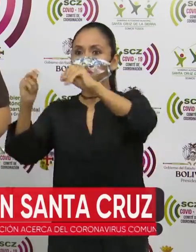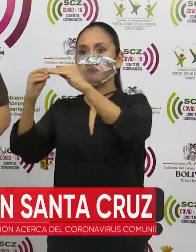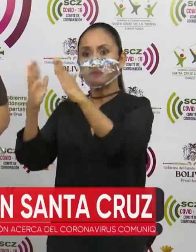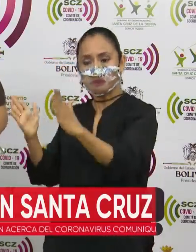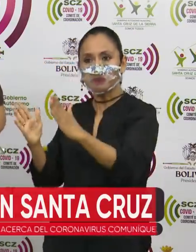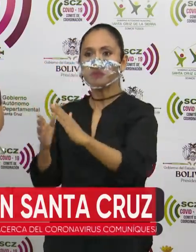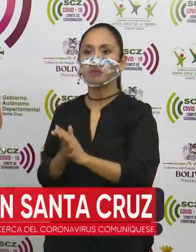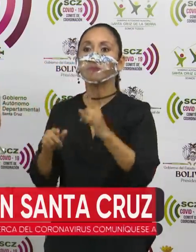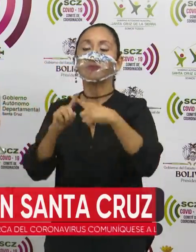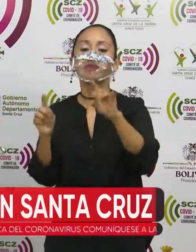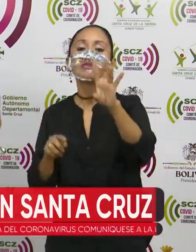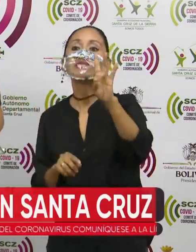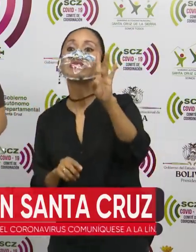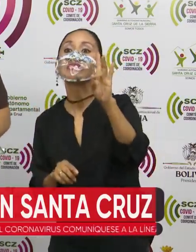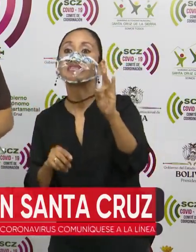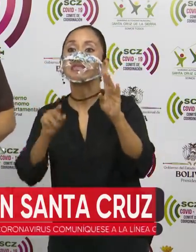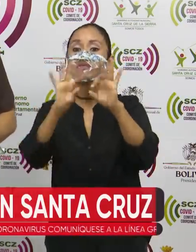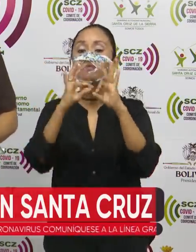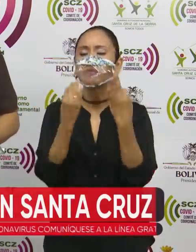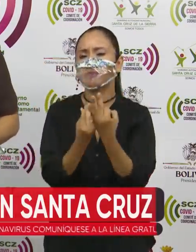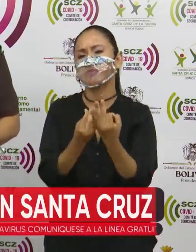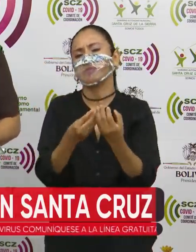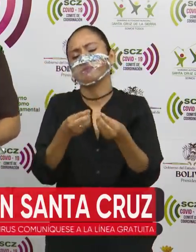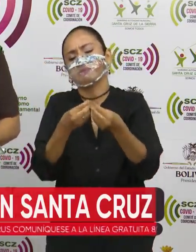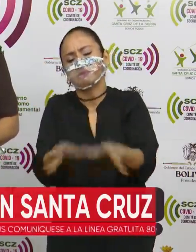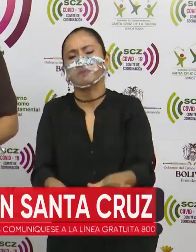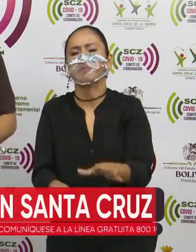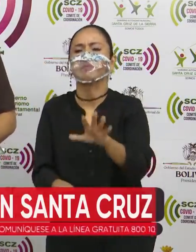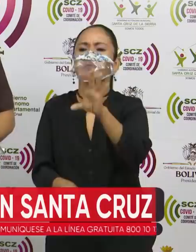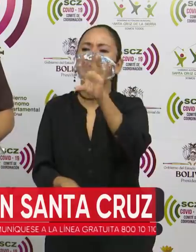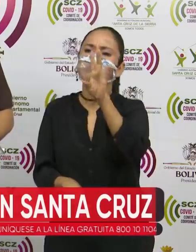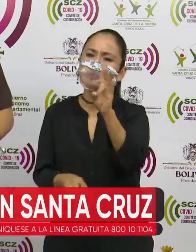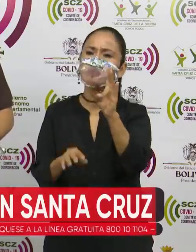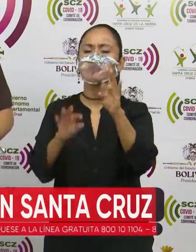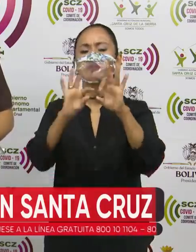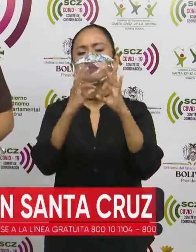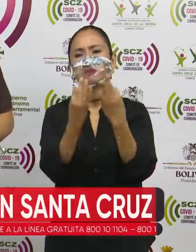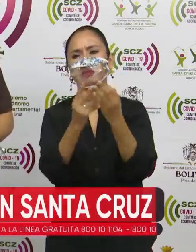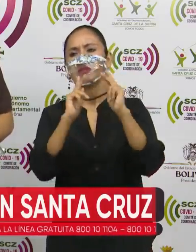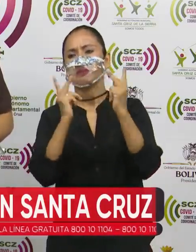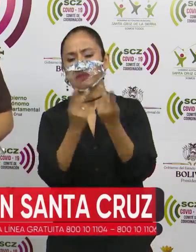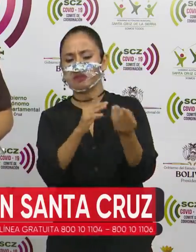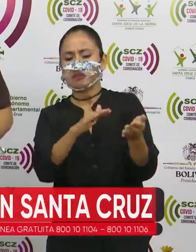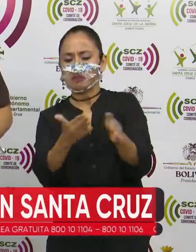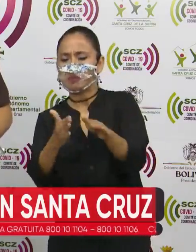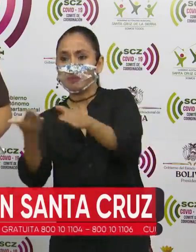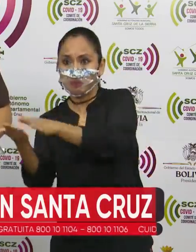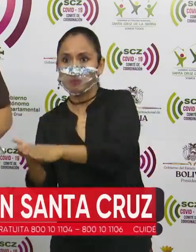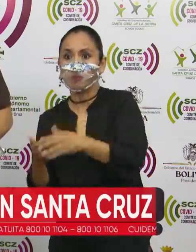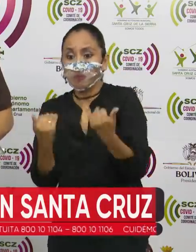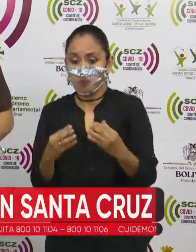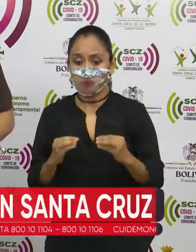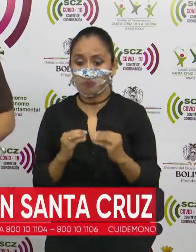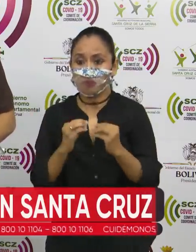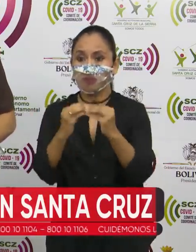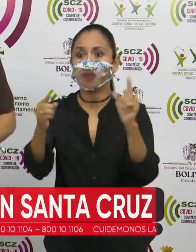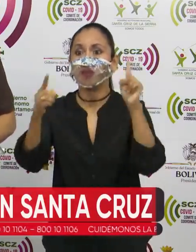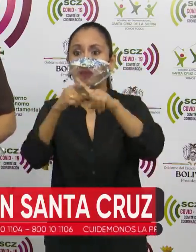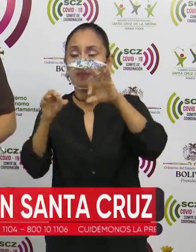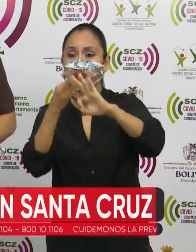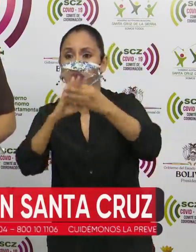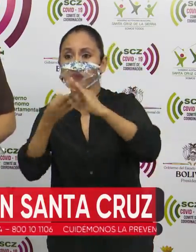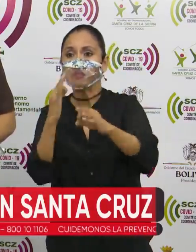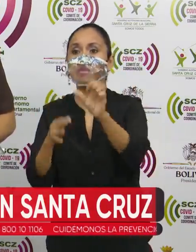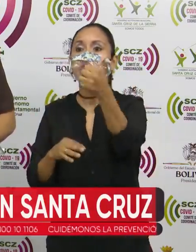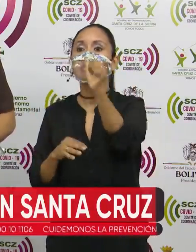pero hay 7 familias que han perdido a 7 de sus seres queridos. Vamos totalizando con hoy, a la fecha,